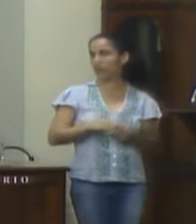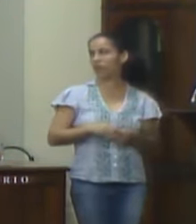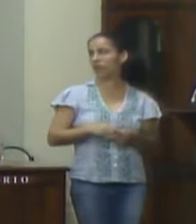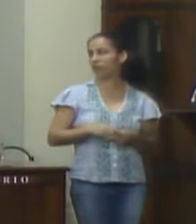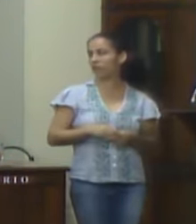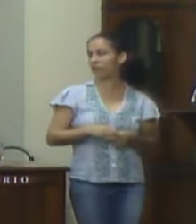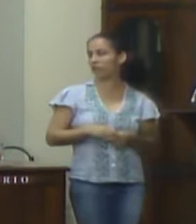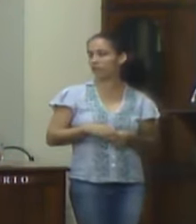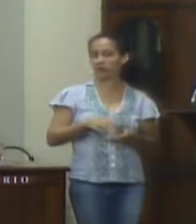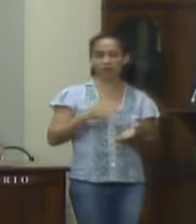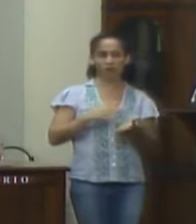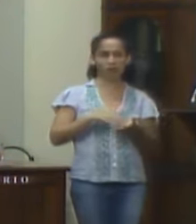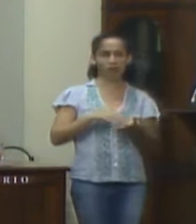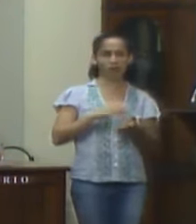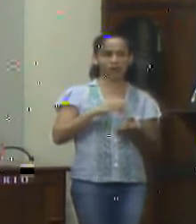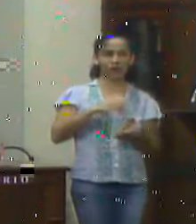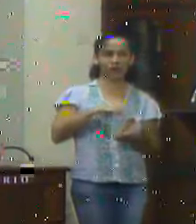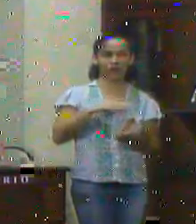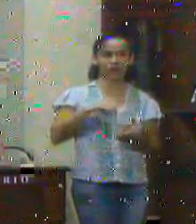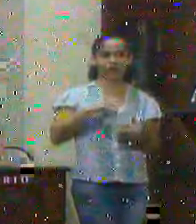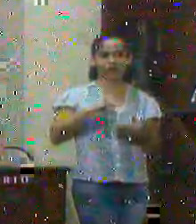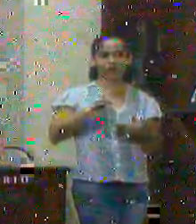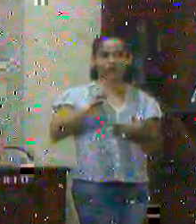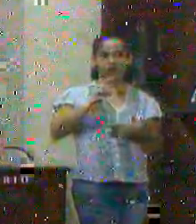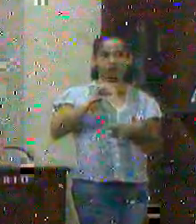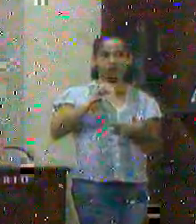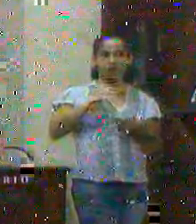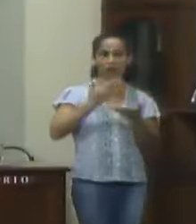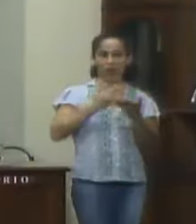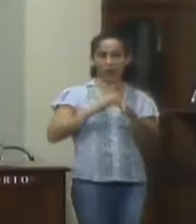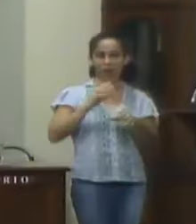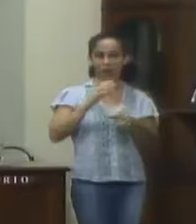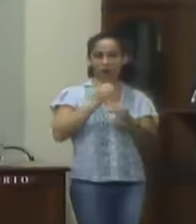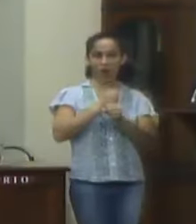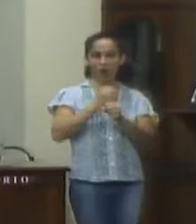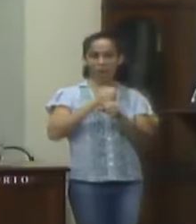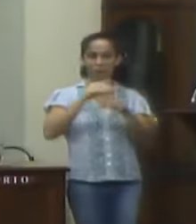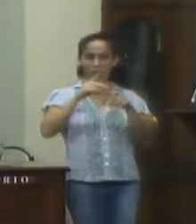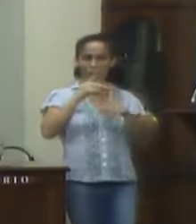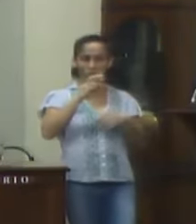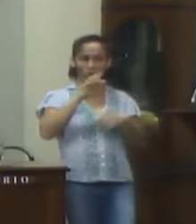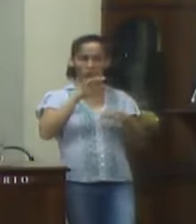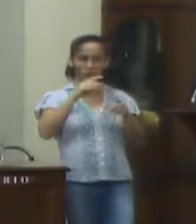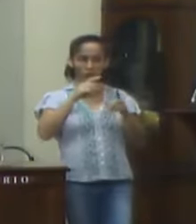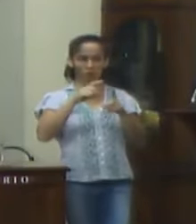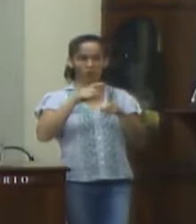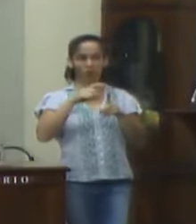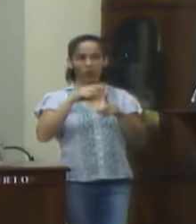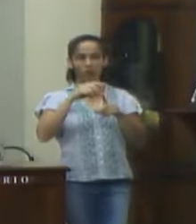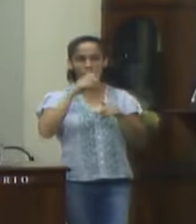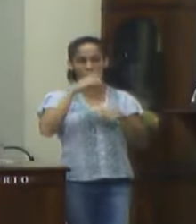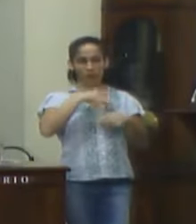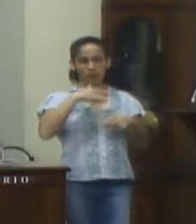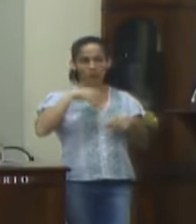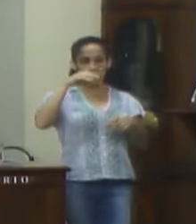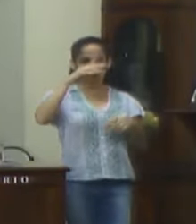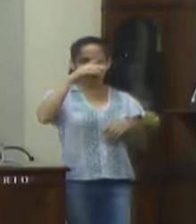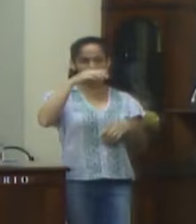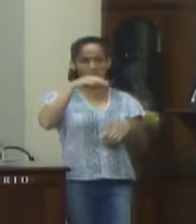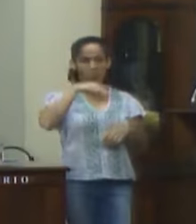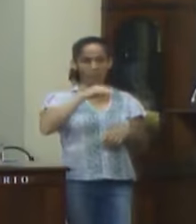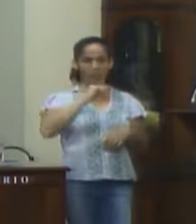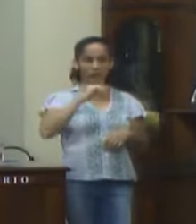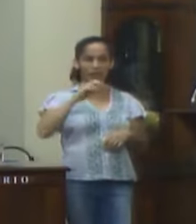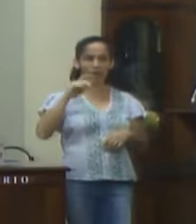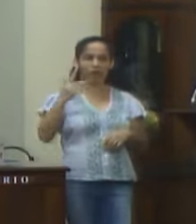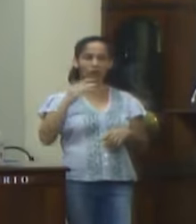a secretária Soréia Graça para terminar a obra do PSF do João Dias Varginha Biquinha e São José das